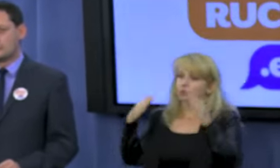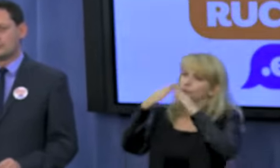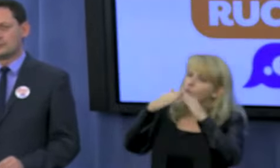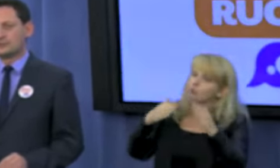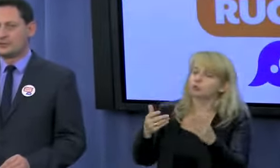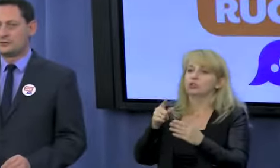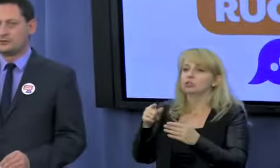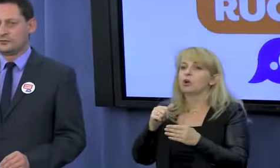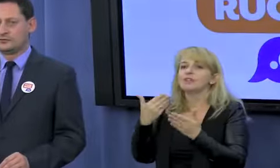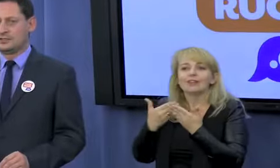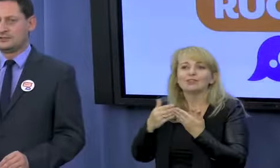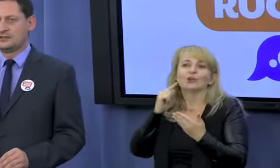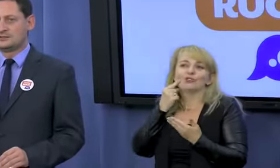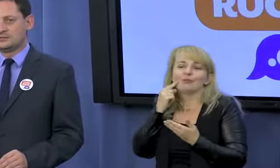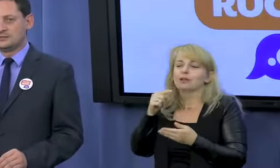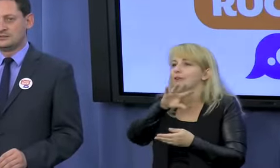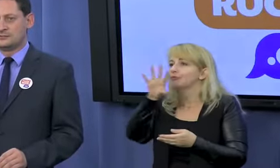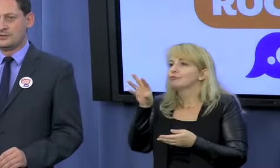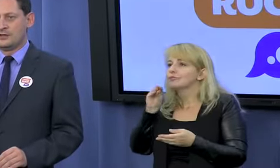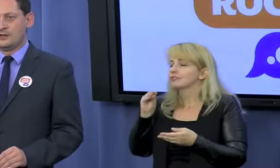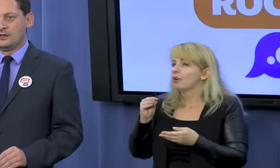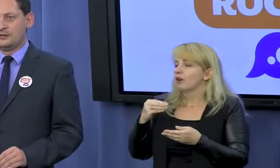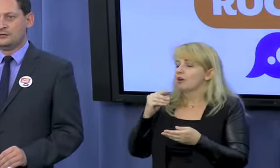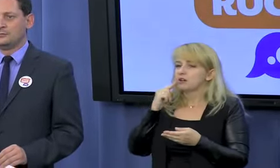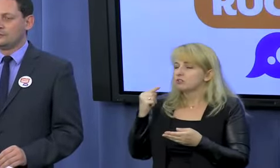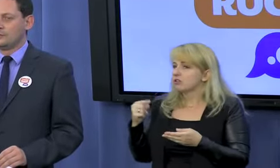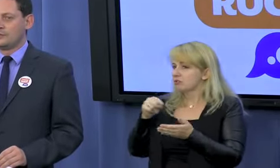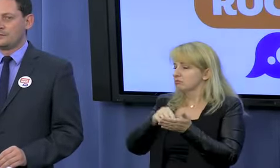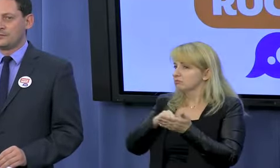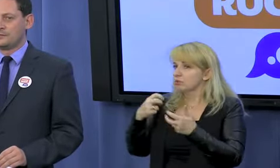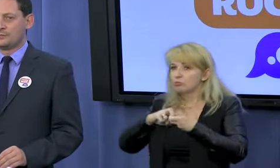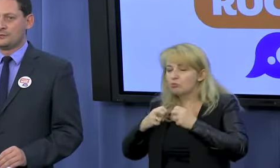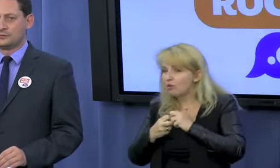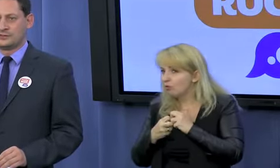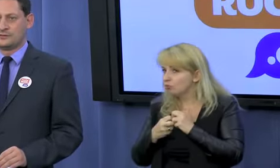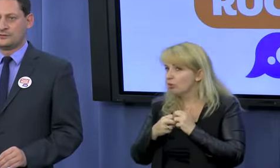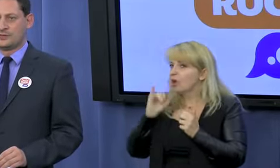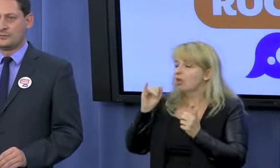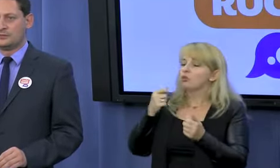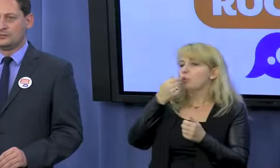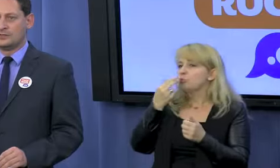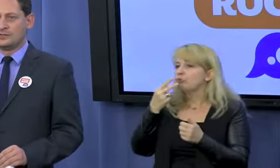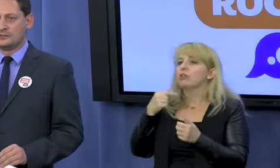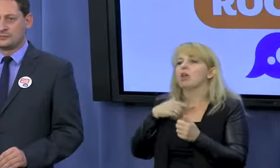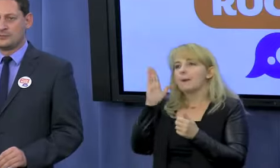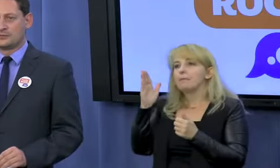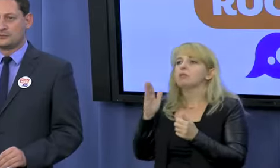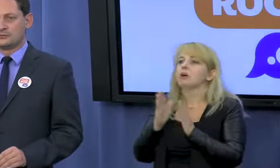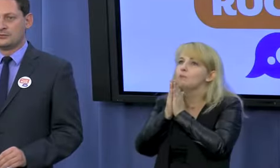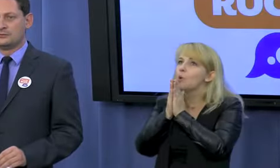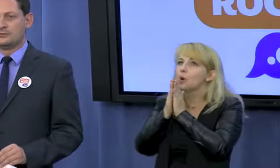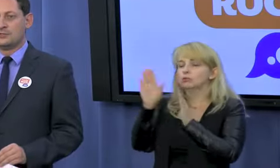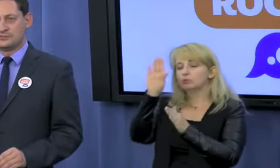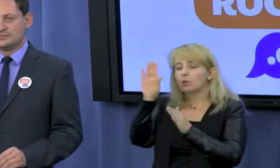uśmieszki hierarchów kościelnych, ten cynizm i mówienie, że będą się za te ofiary modlić jest po